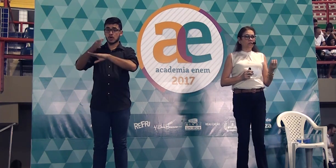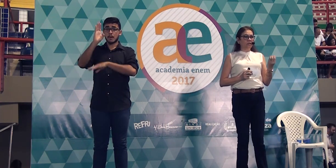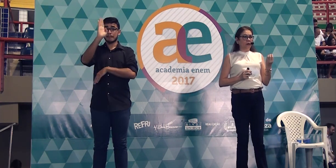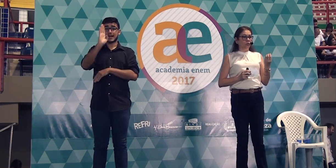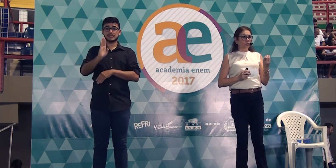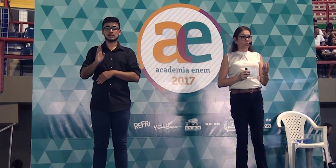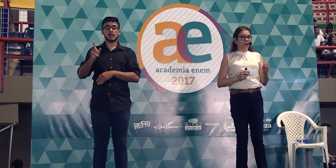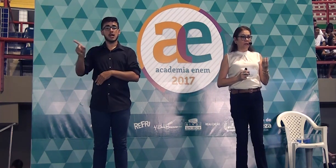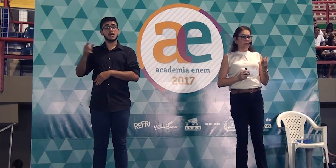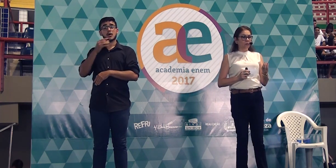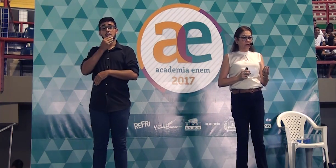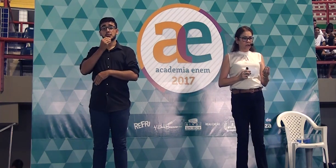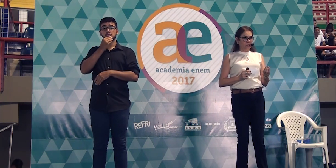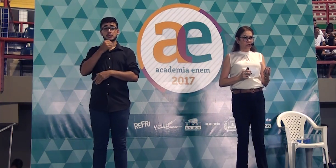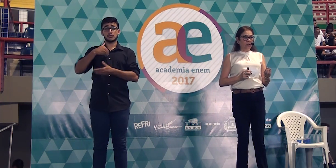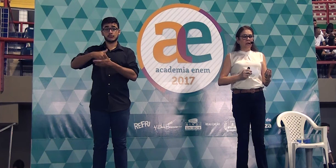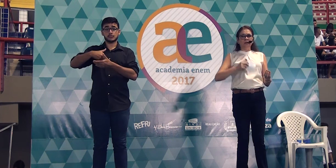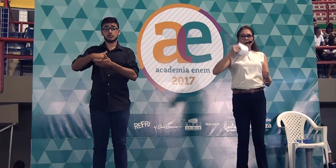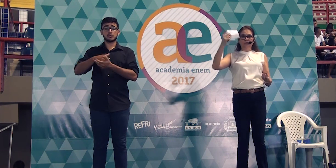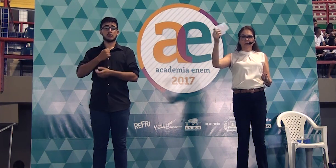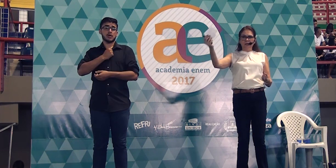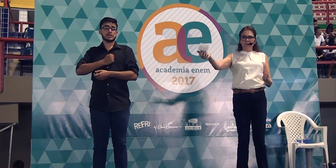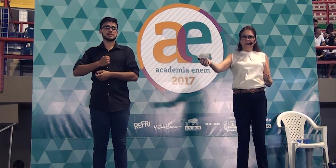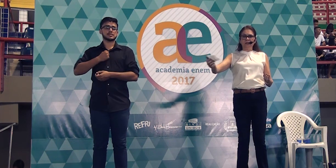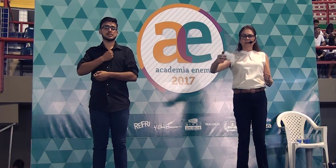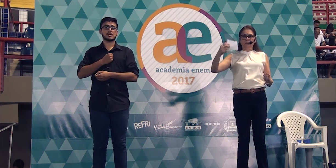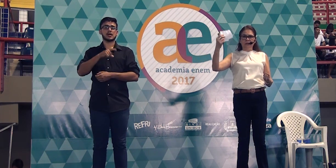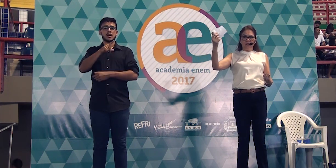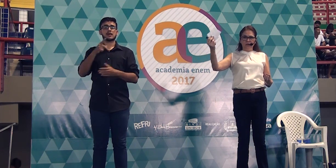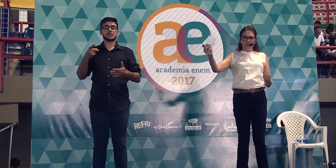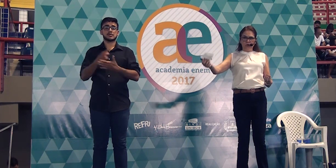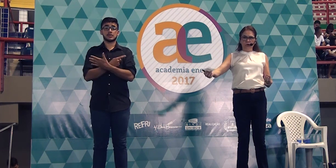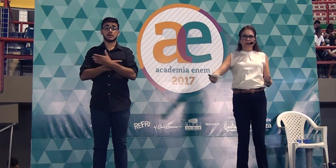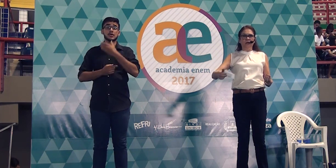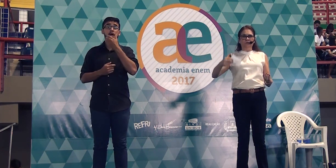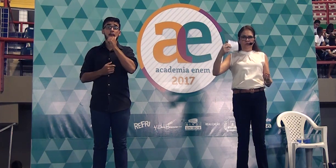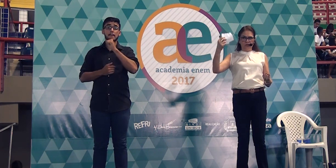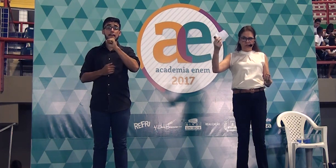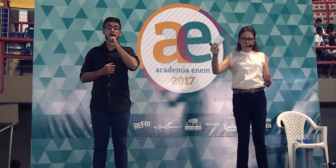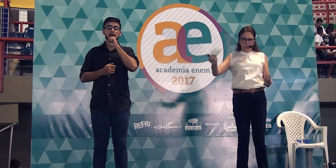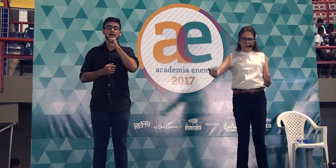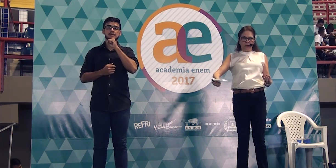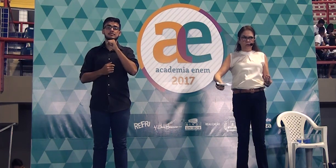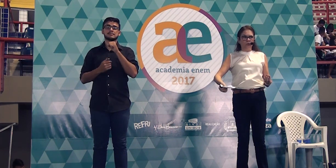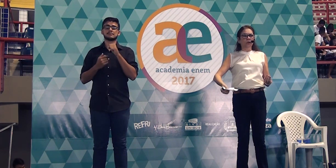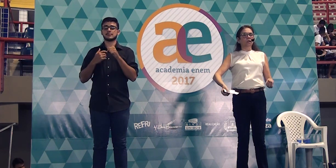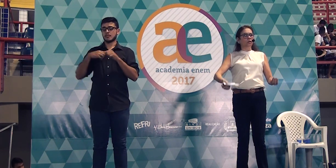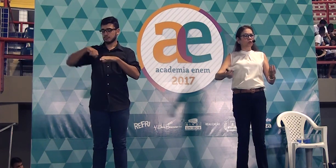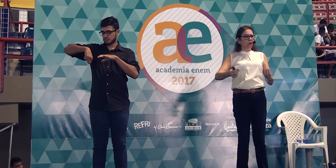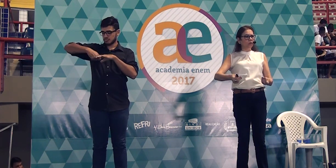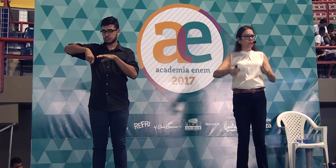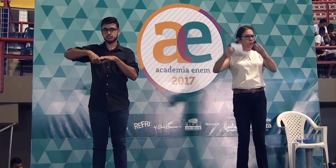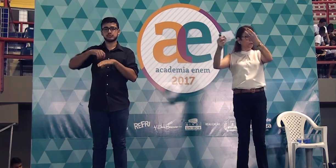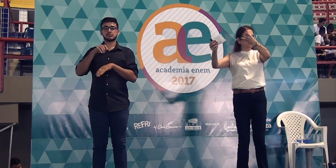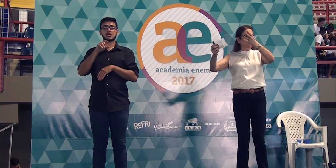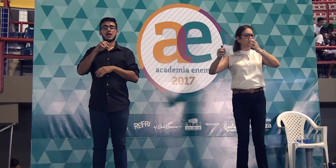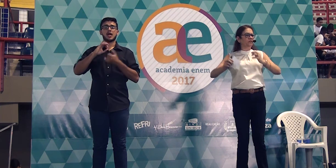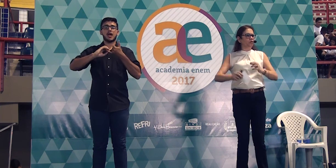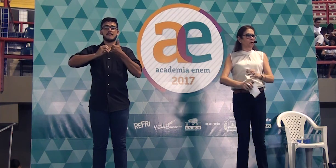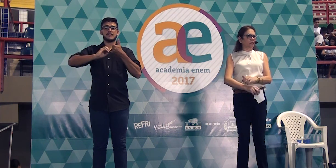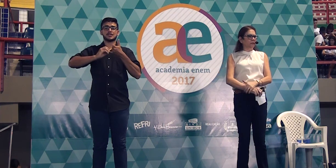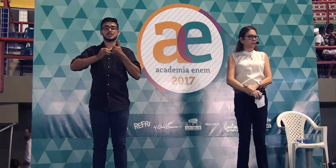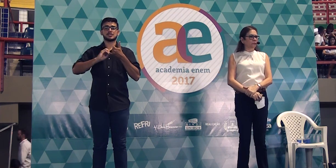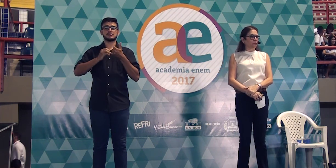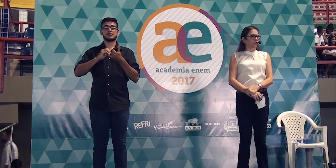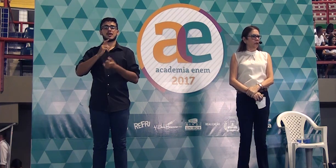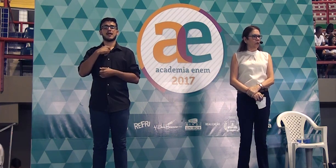saudade da cultura era tão grande que teve uma das vezes que a mãe dele foi, levou feijão preto e todo miúdo para fazer